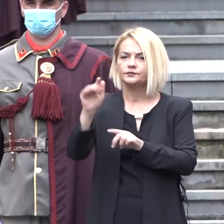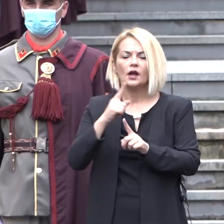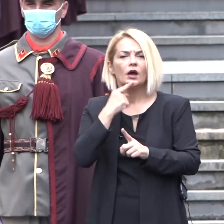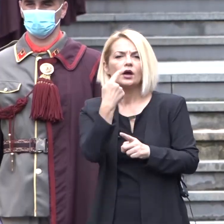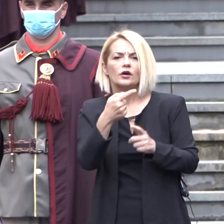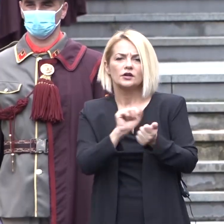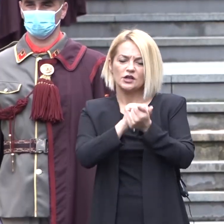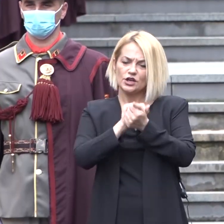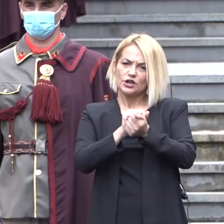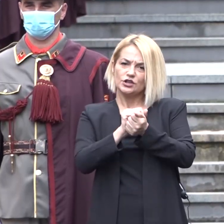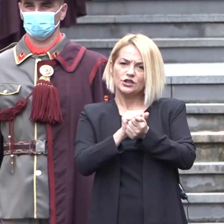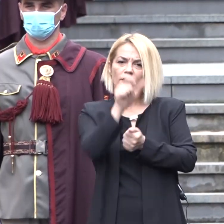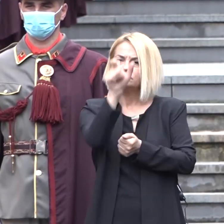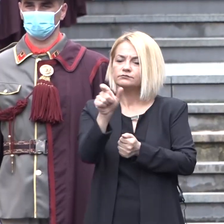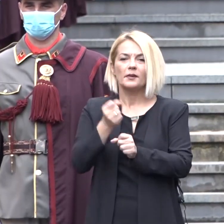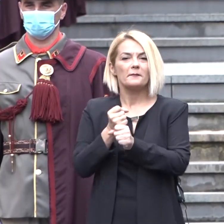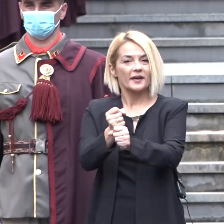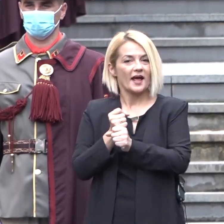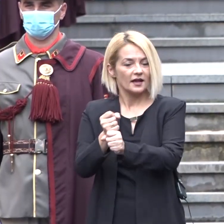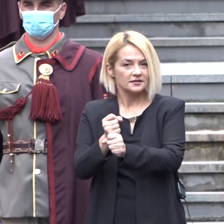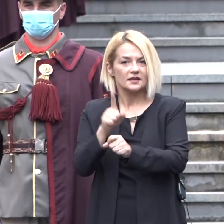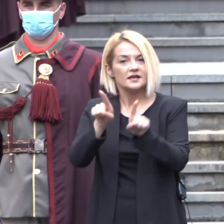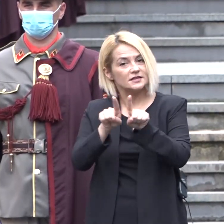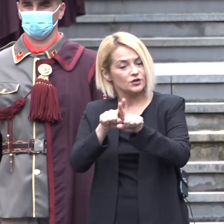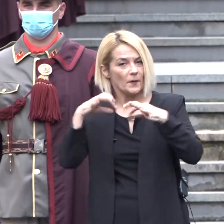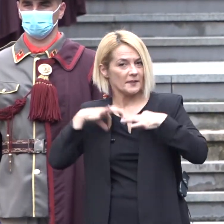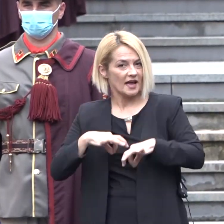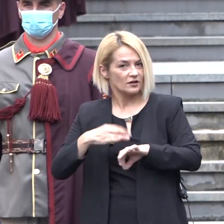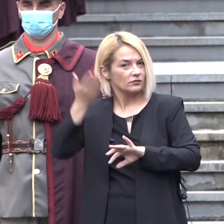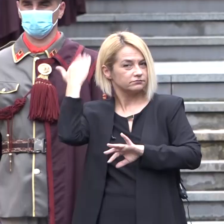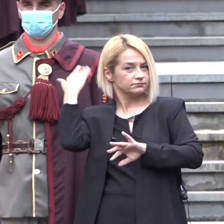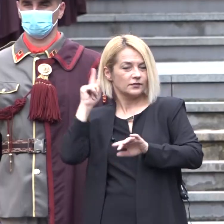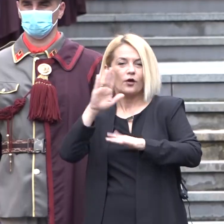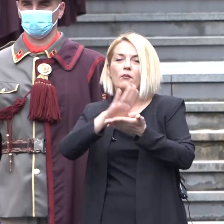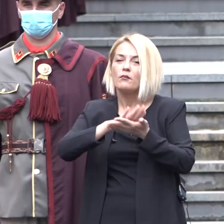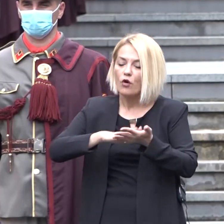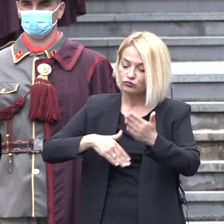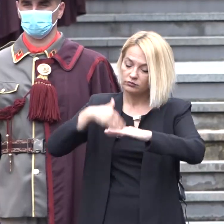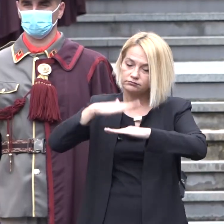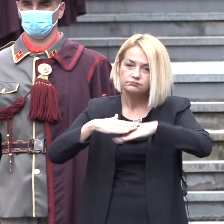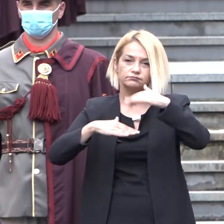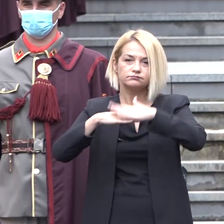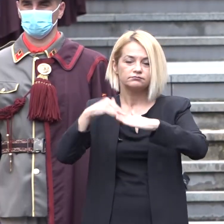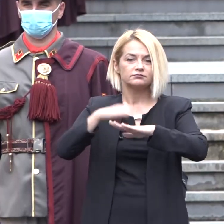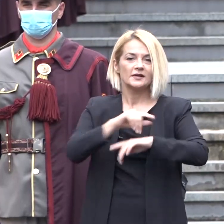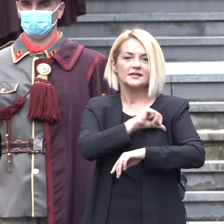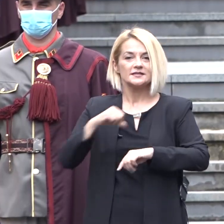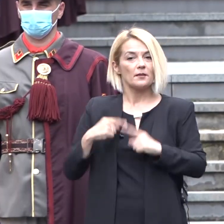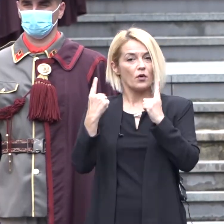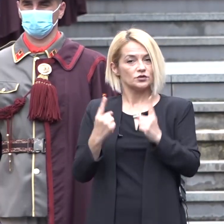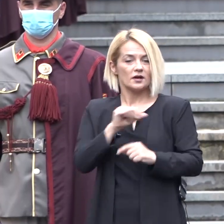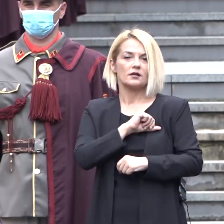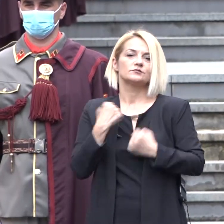говорат за историската улога на пратениците и председателот Андоф во изградбата на самостојна и независна македонска држава.